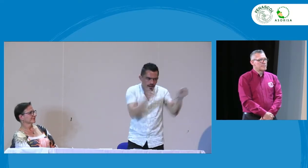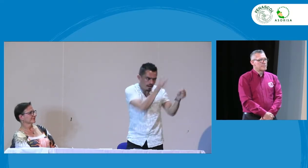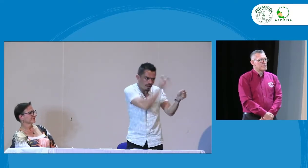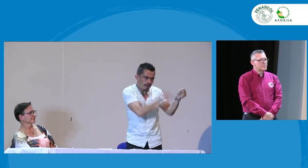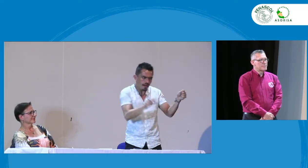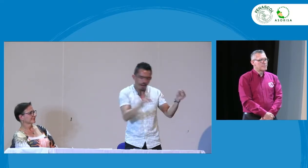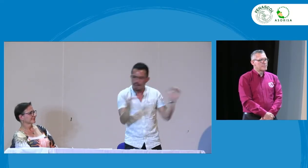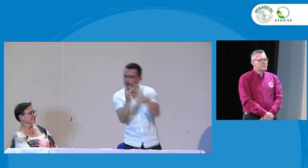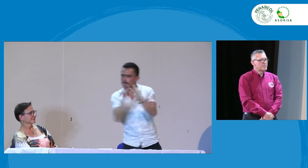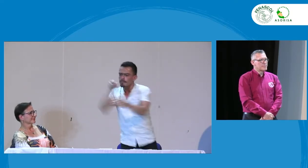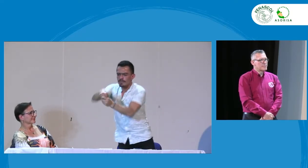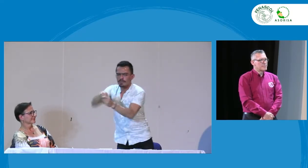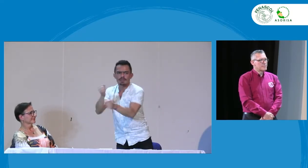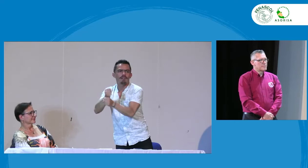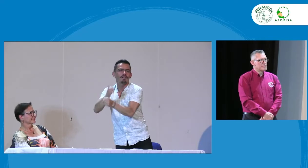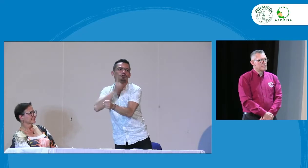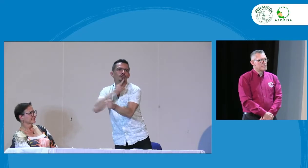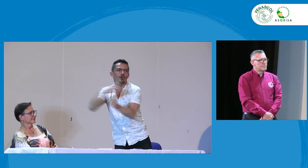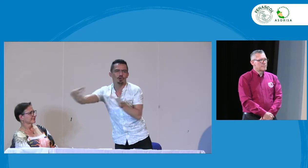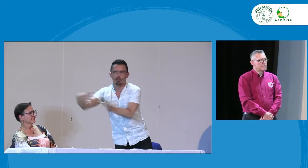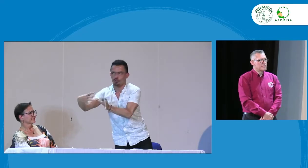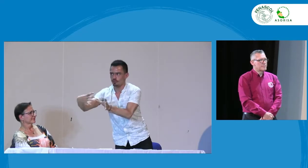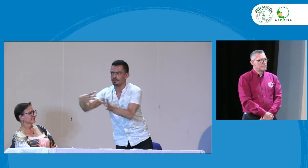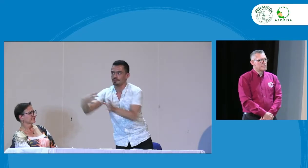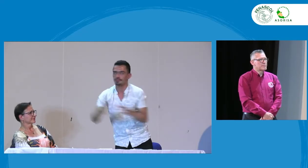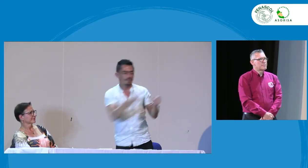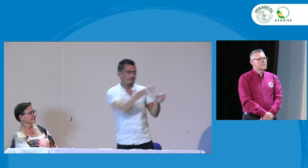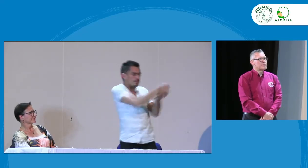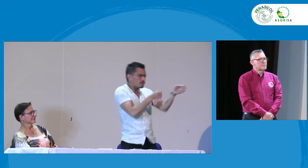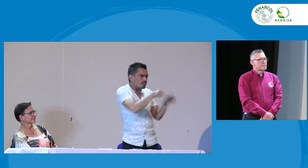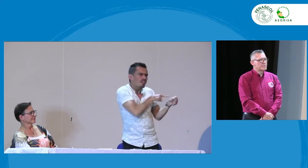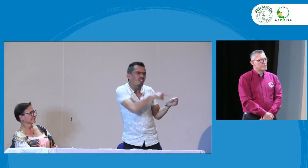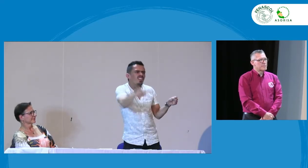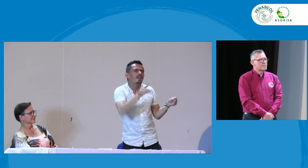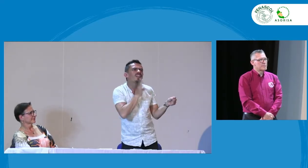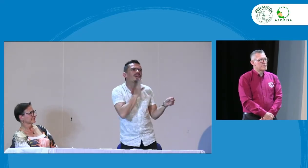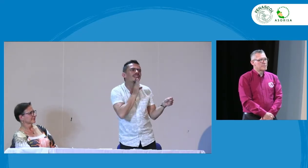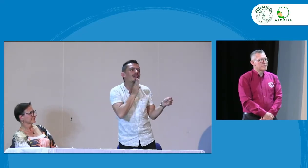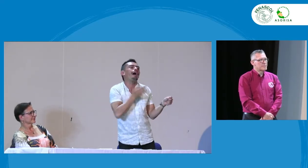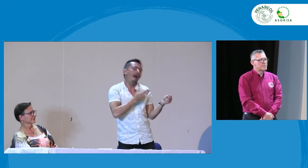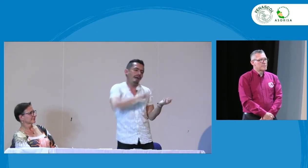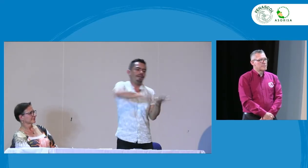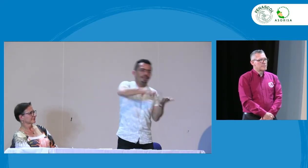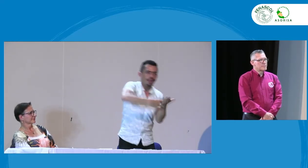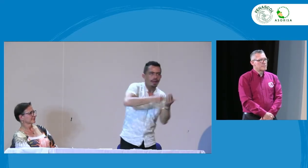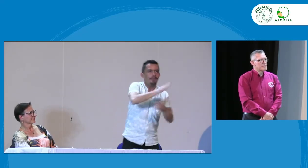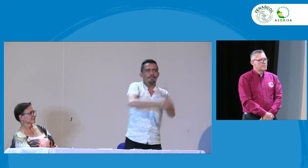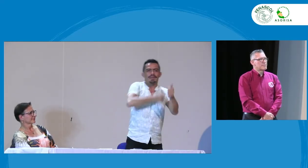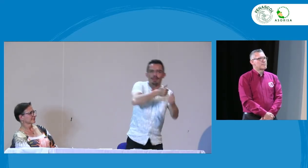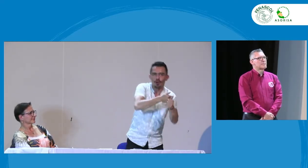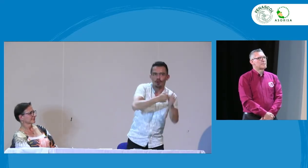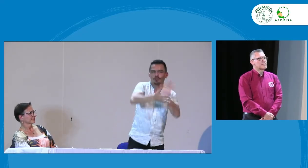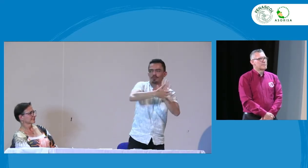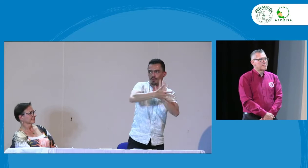a manera de ejemplo si de repente tenemos profesionales o personas que pueden ser